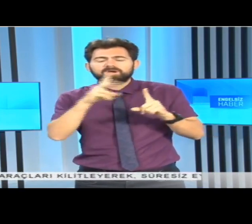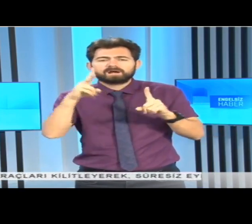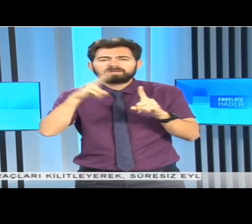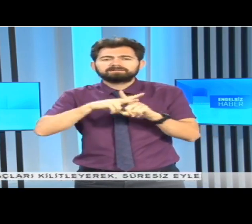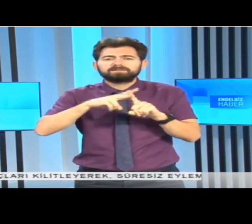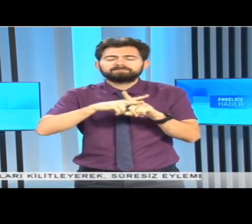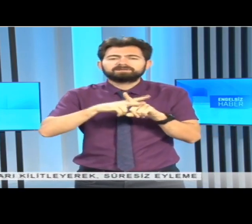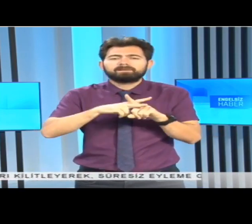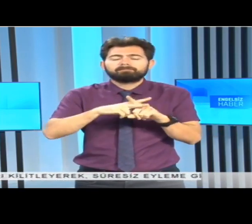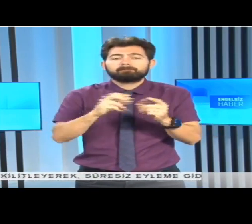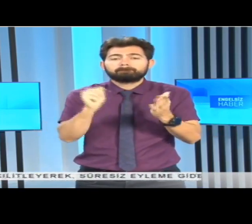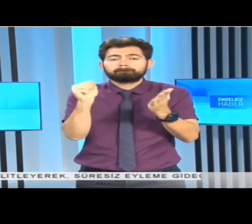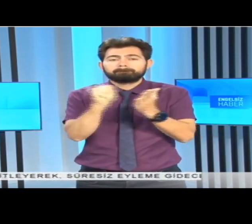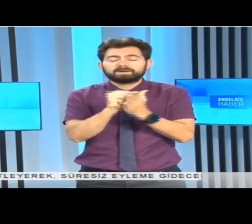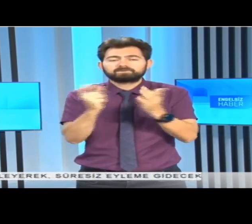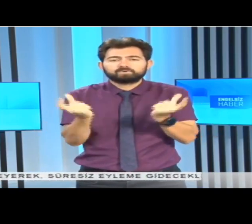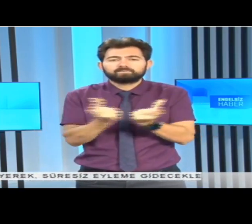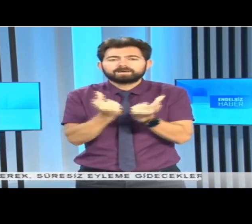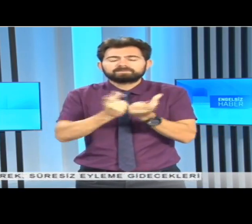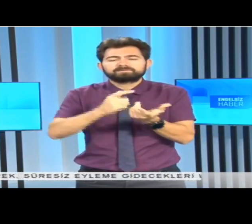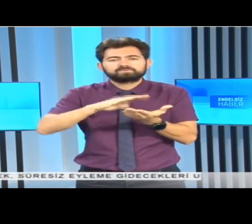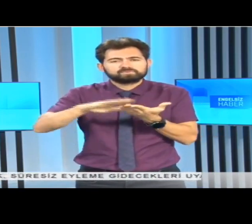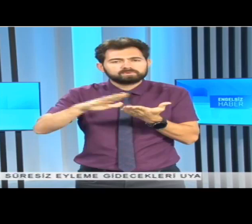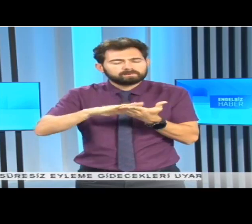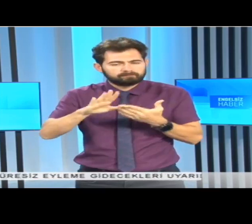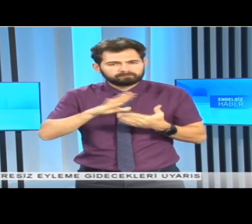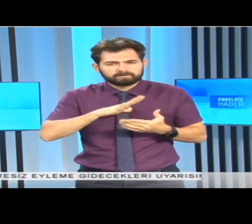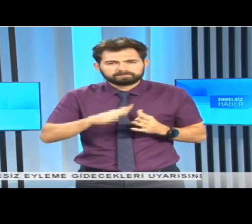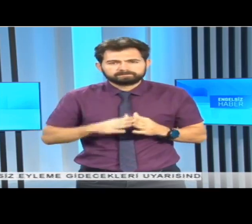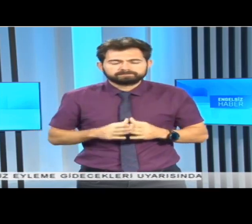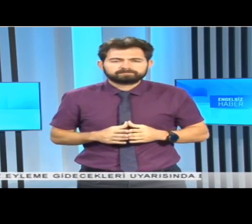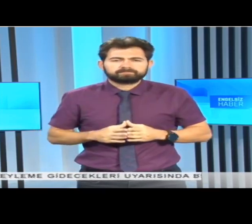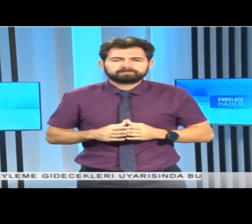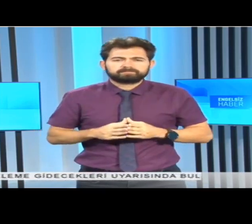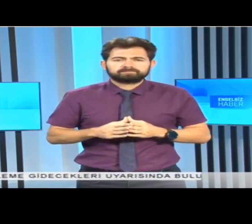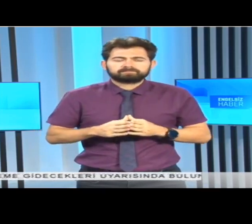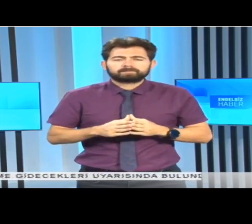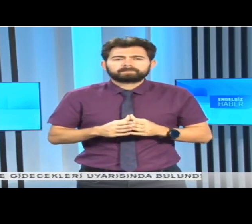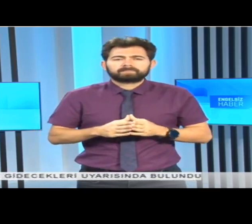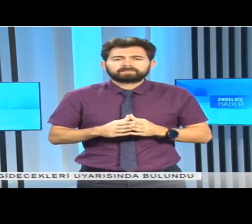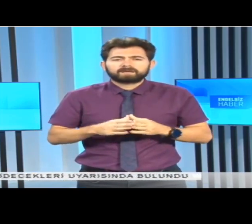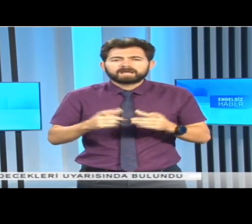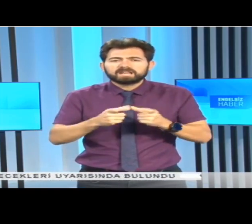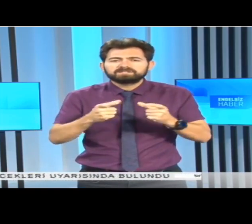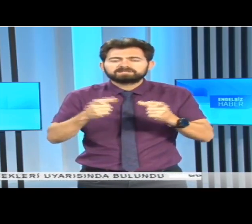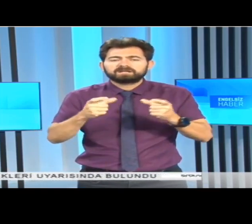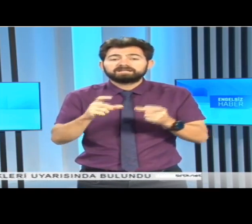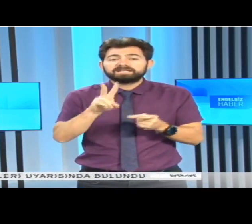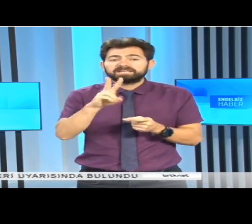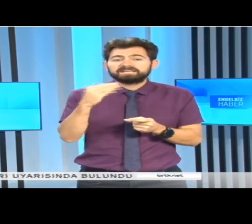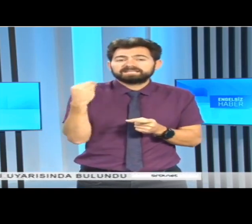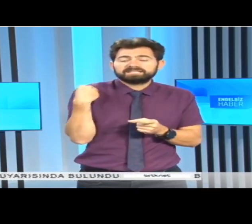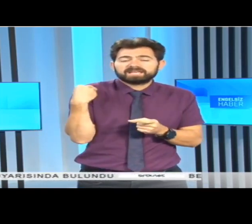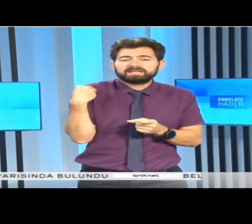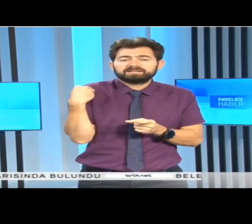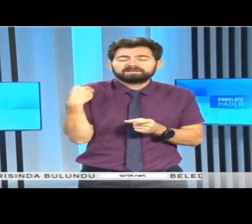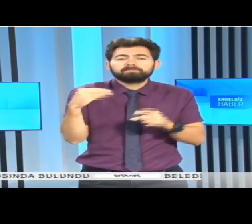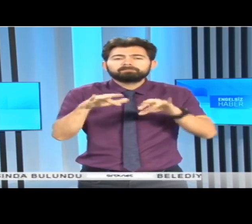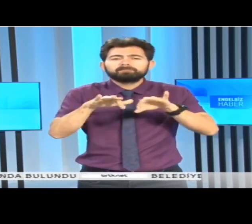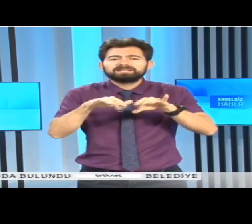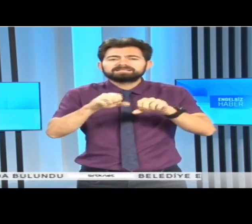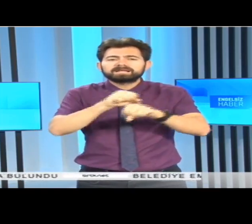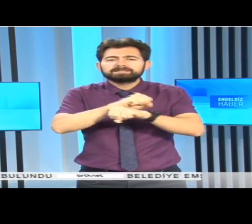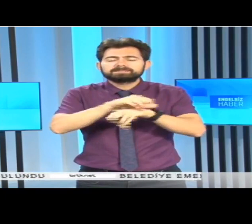katılımıyla basın toplantısı düzenlendi. Geliştirilen iki yeni otomasyon